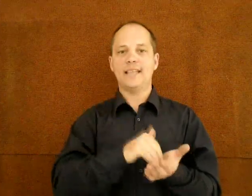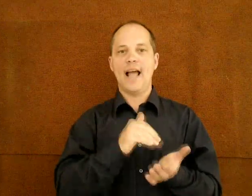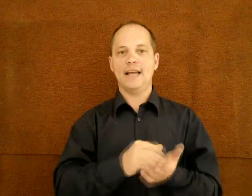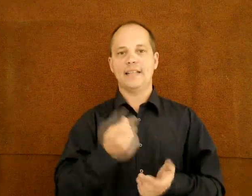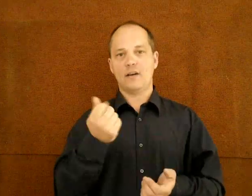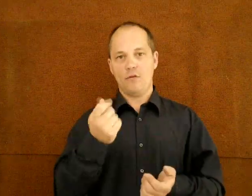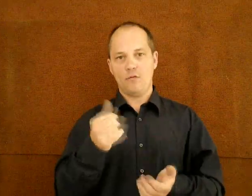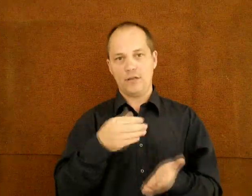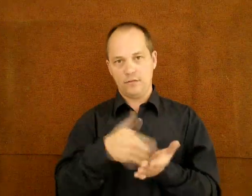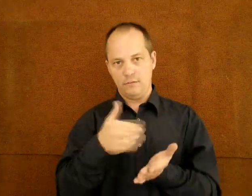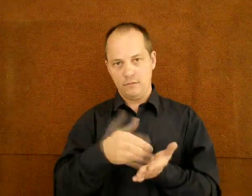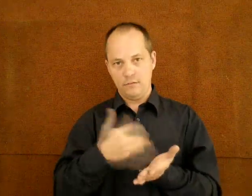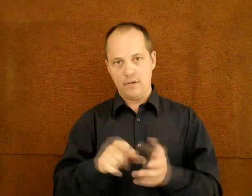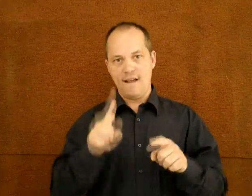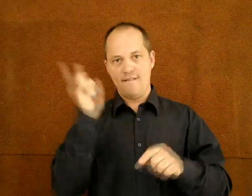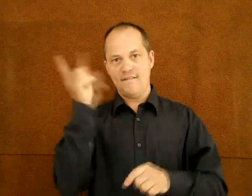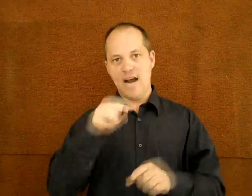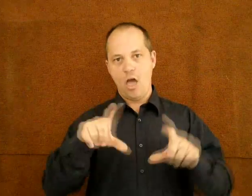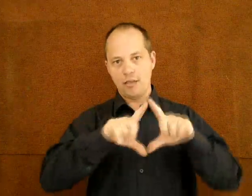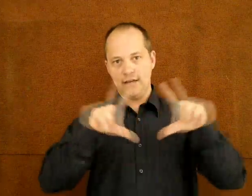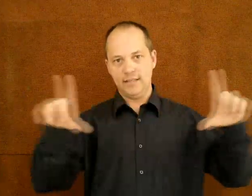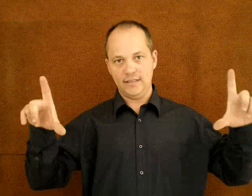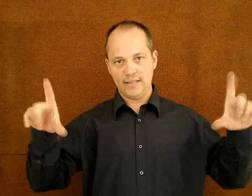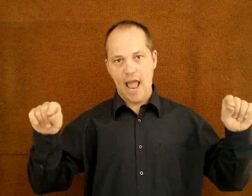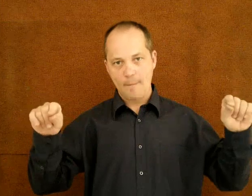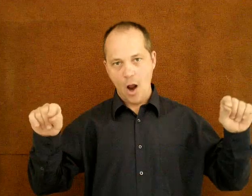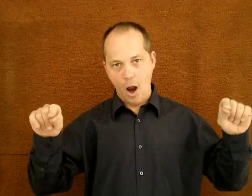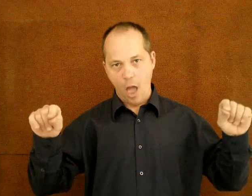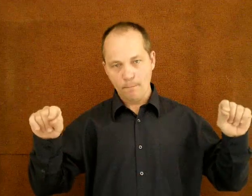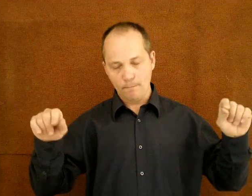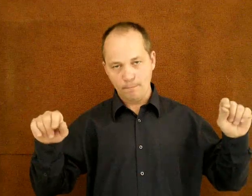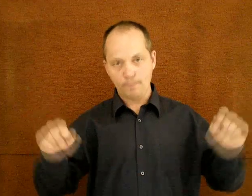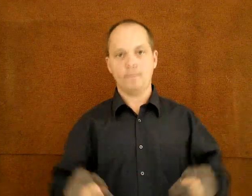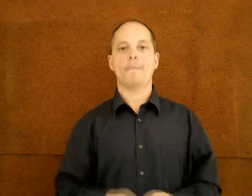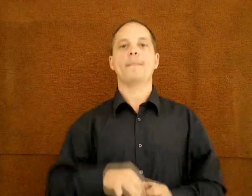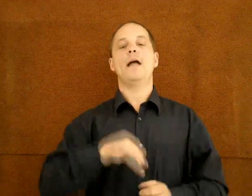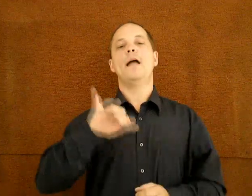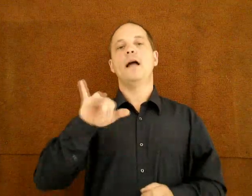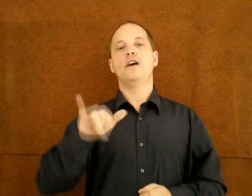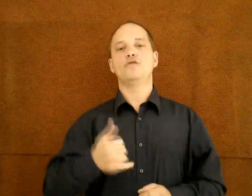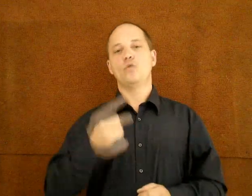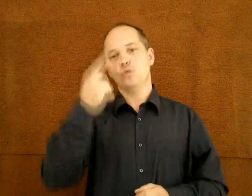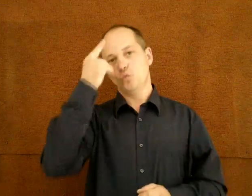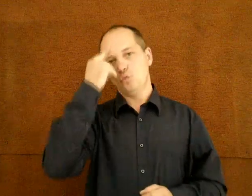évente olyan 20-30 ezer forinttal lesz több a villanyszámlája.